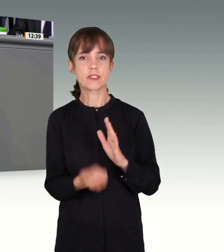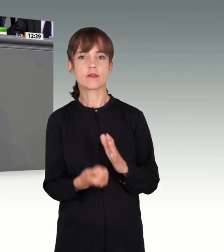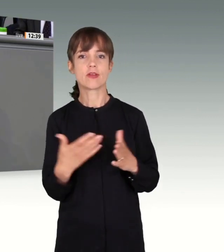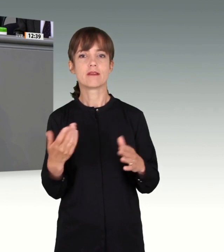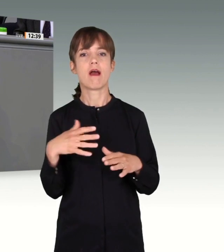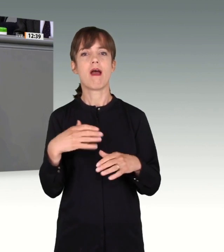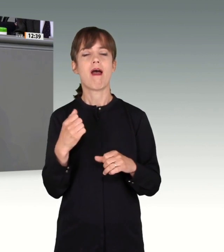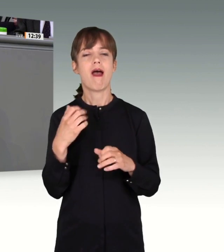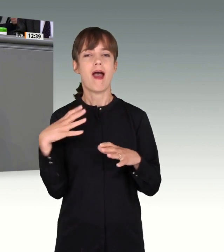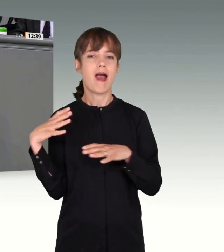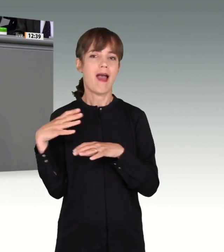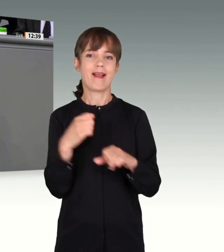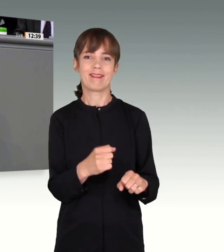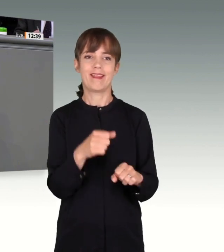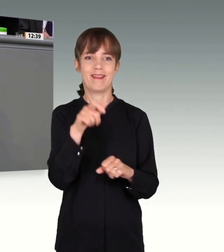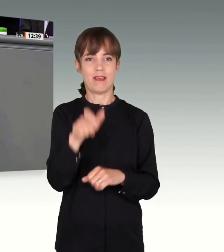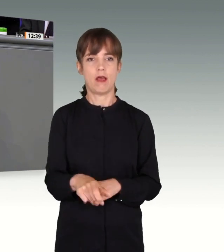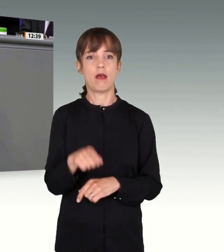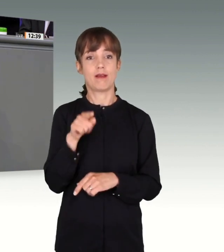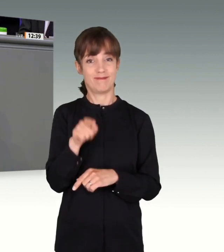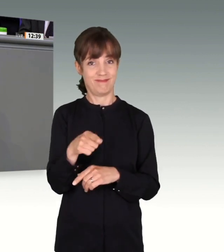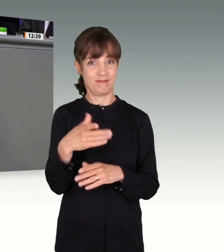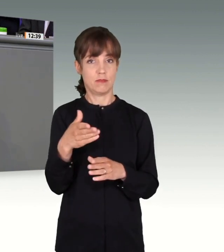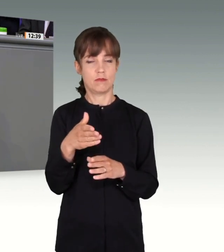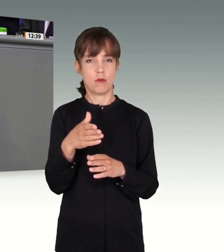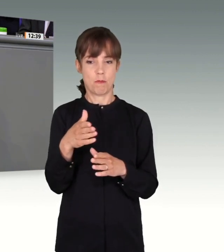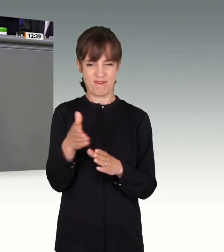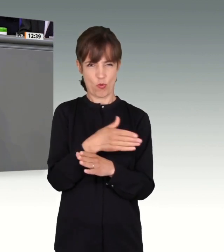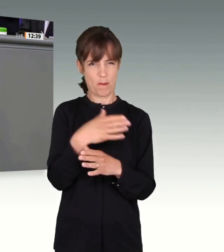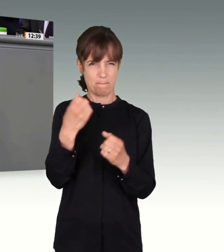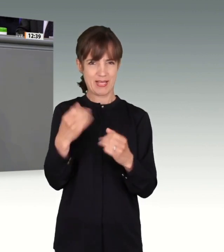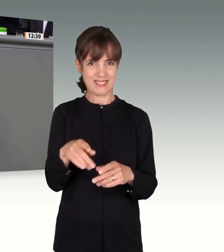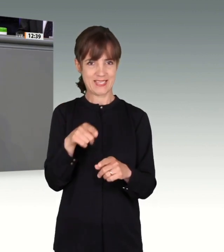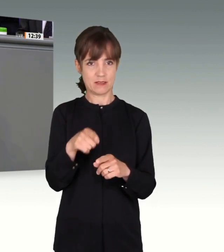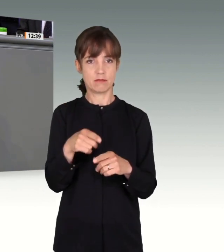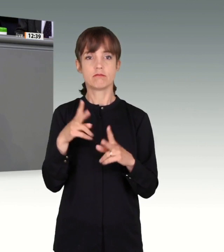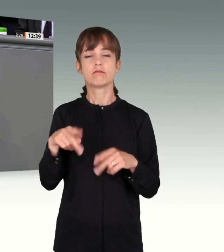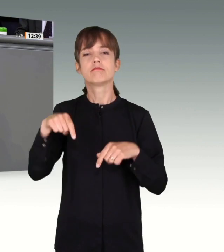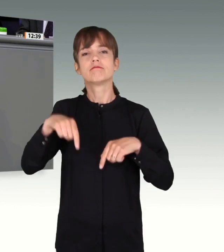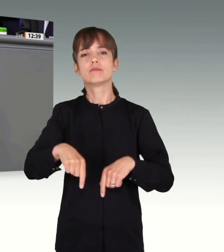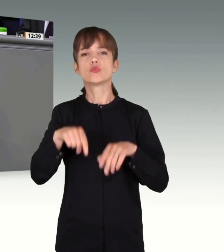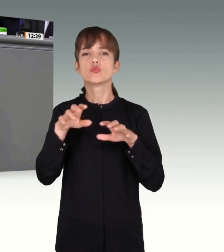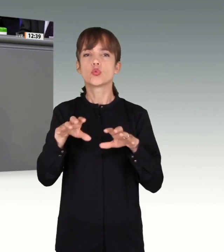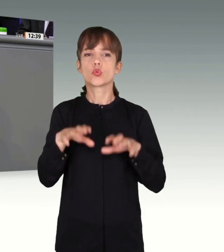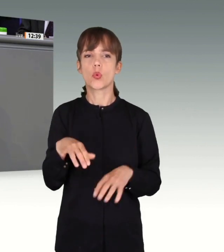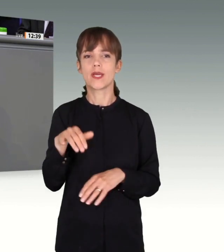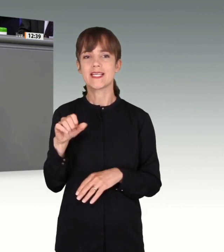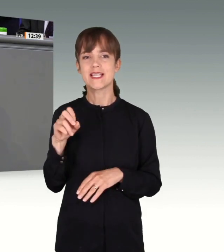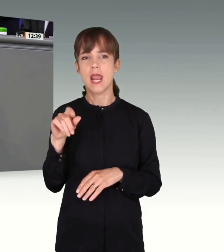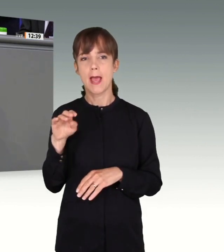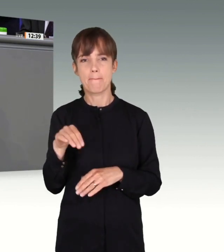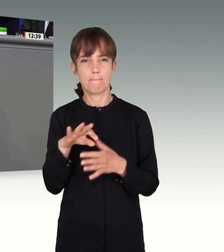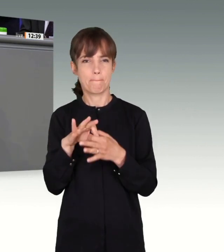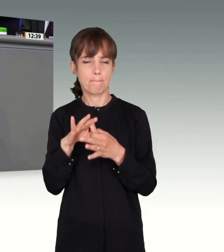eingebunden. Er hat mit den relevantesten Personen der Szene engsten Kontakt gehabt. Er hat versucht, sich